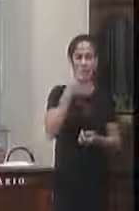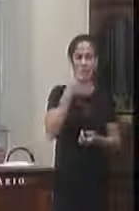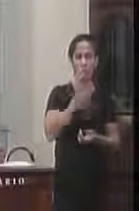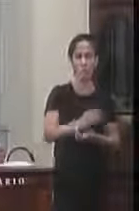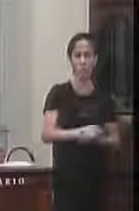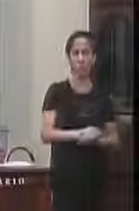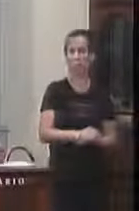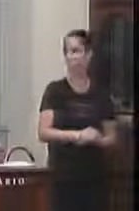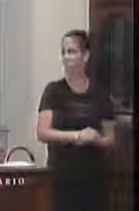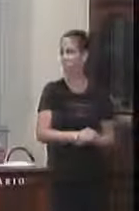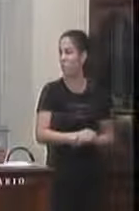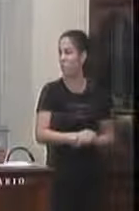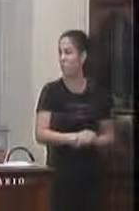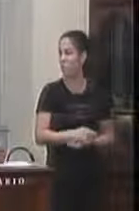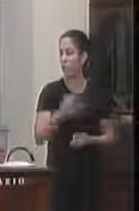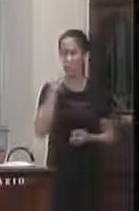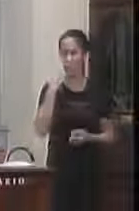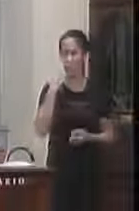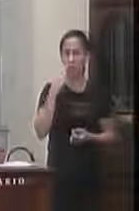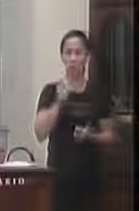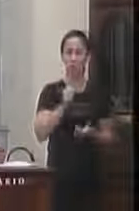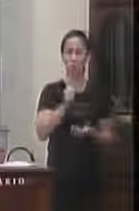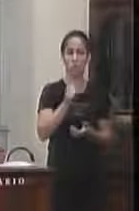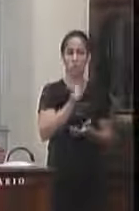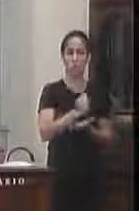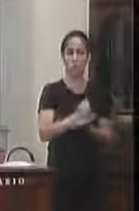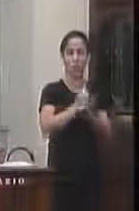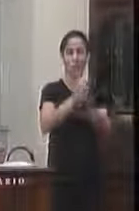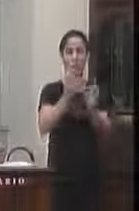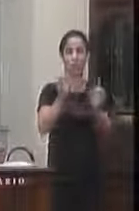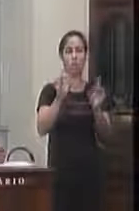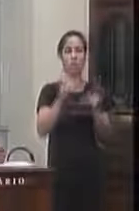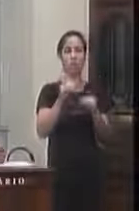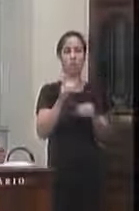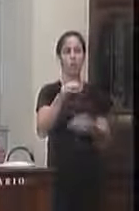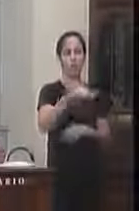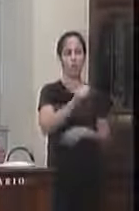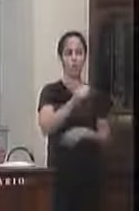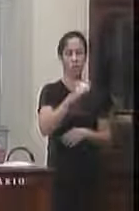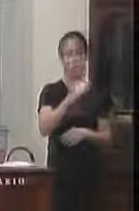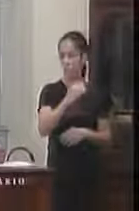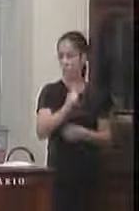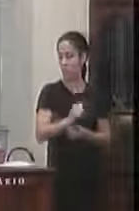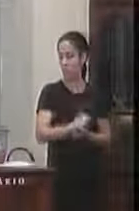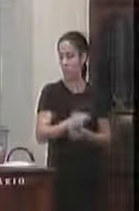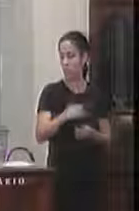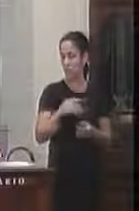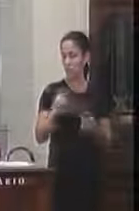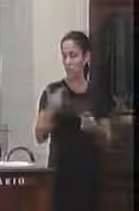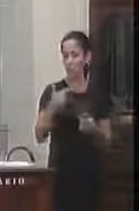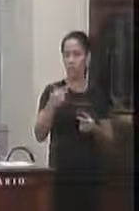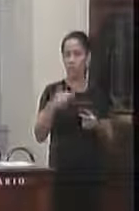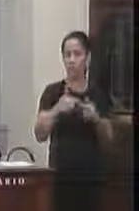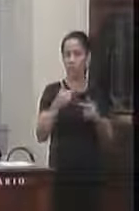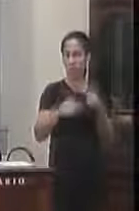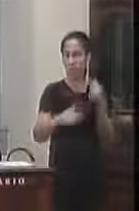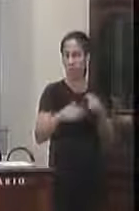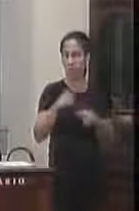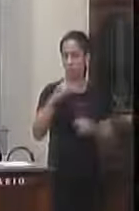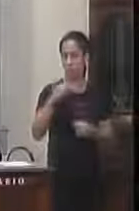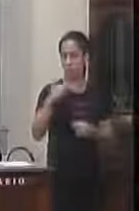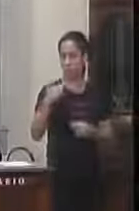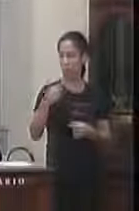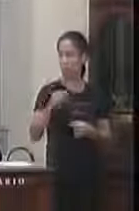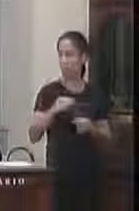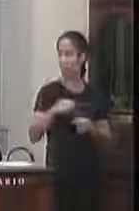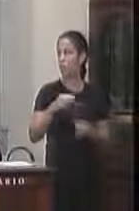a atender a atenção especializada do MAC segunda discussão e votação para o dia 27